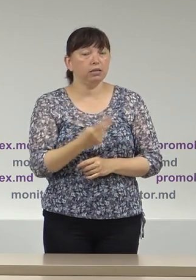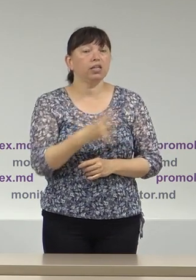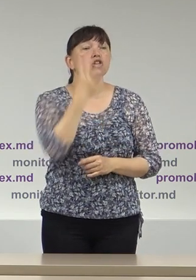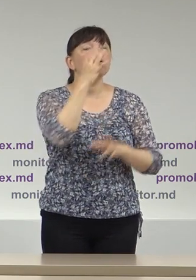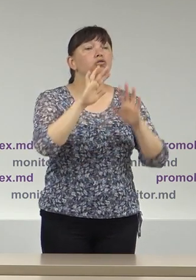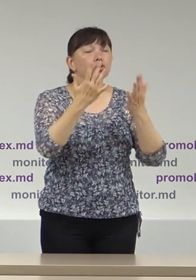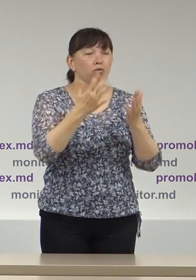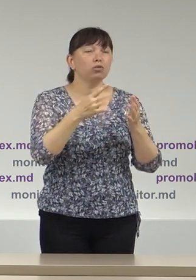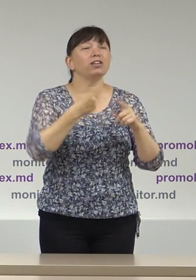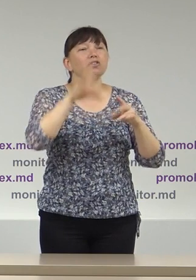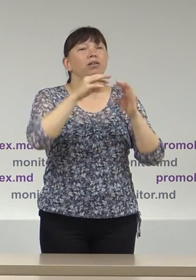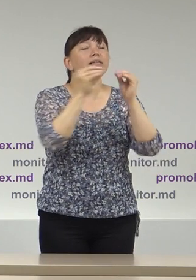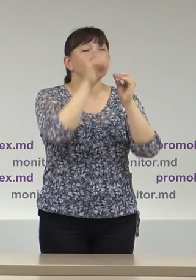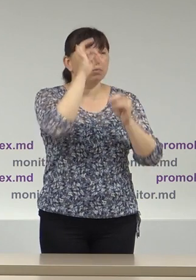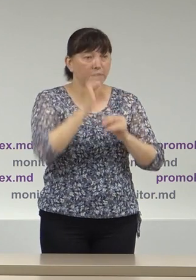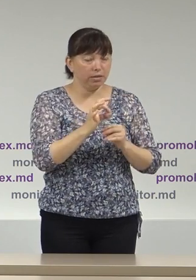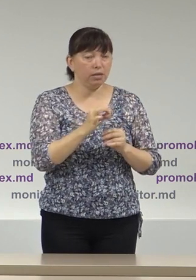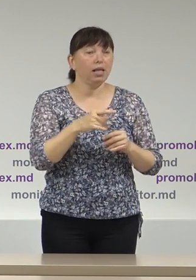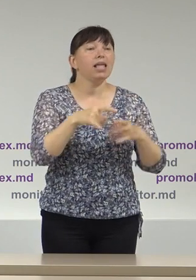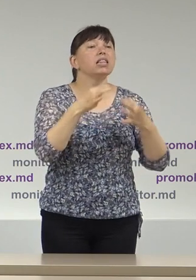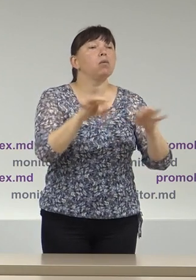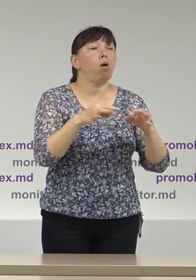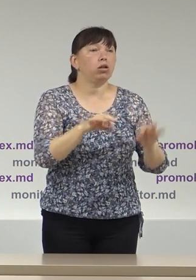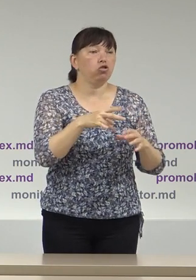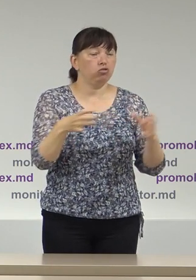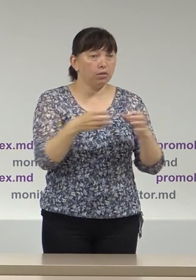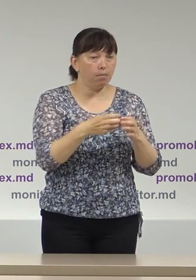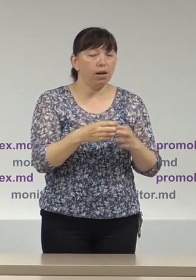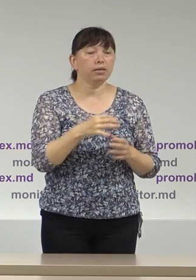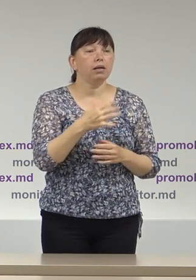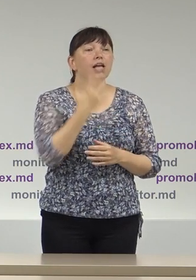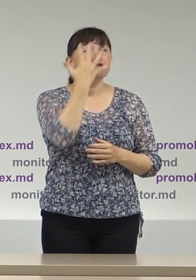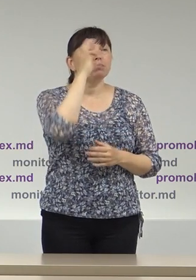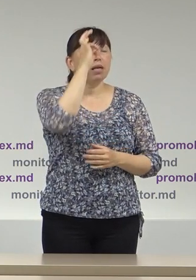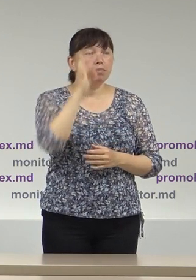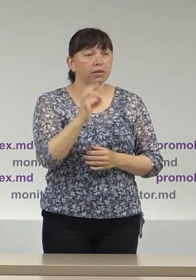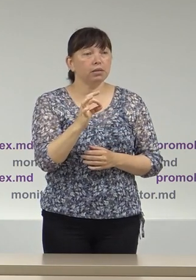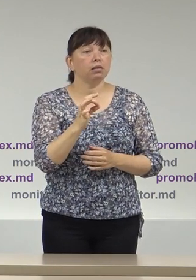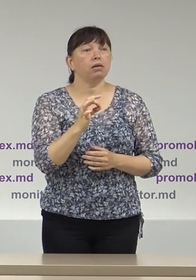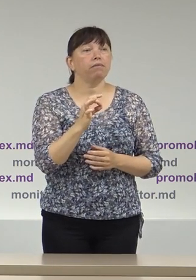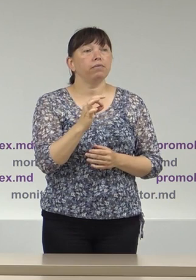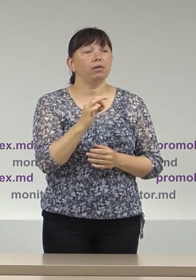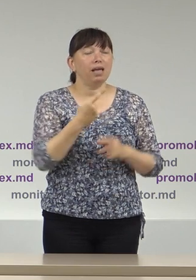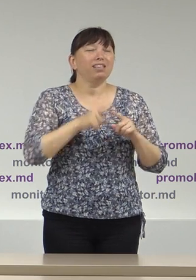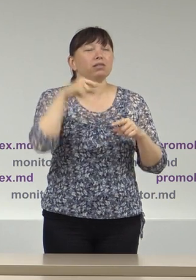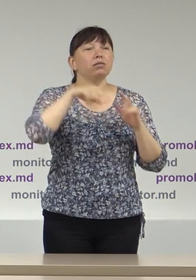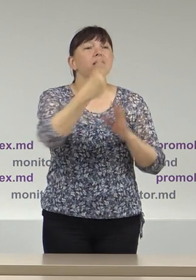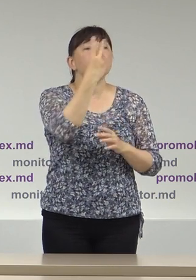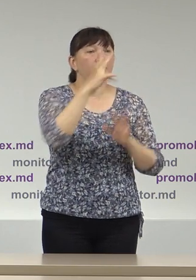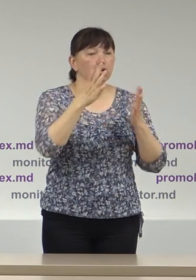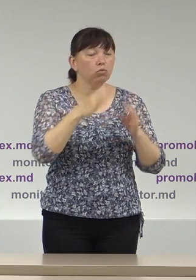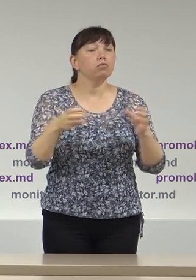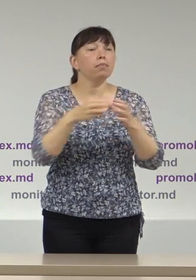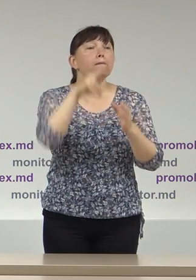cazuri sau 10% de către Partidul Democrat 5% adică două cazuri de către